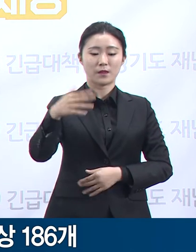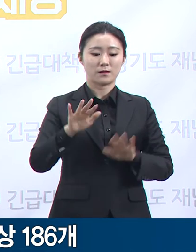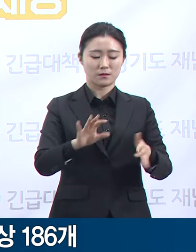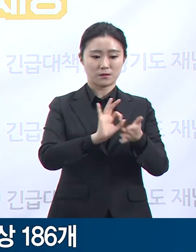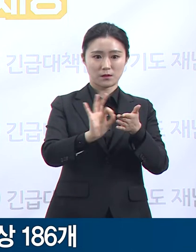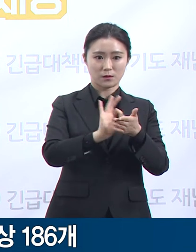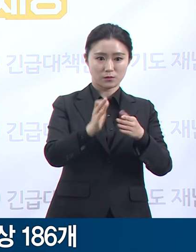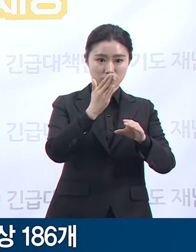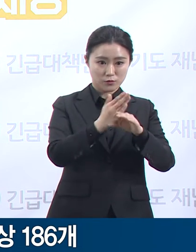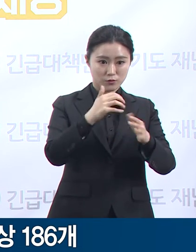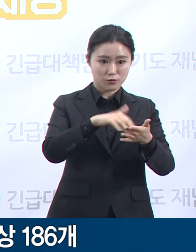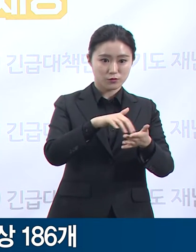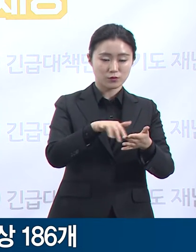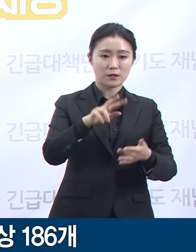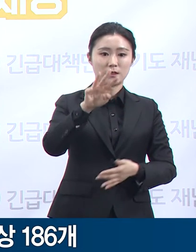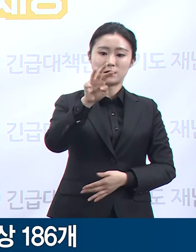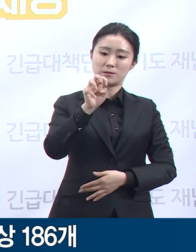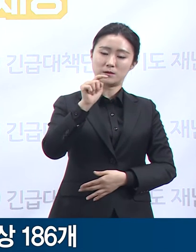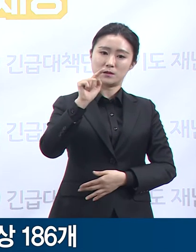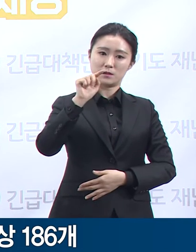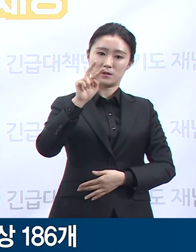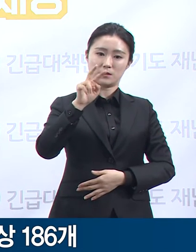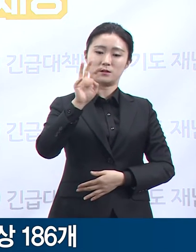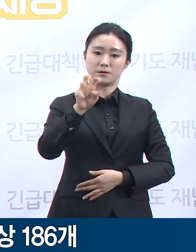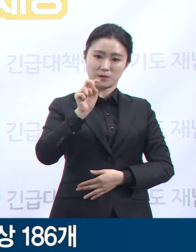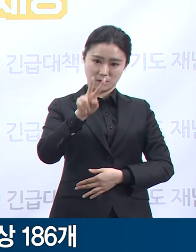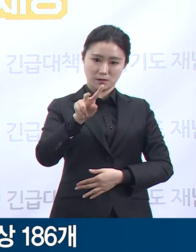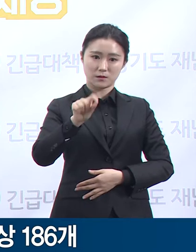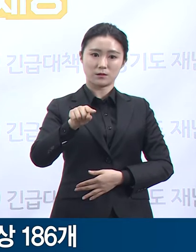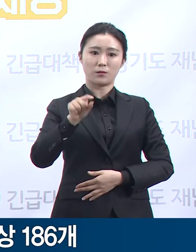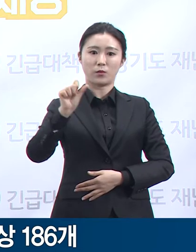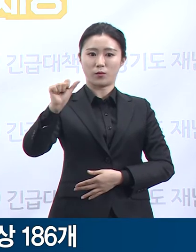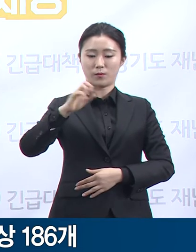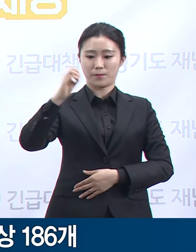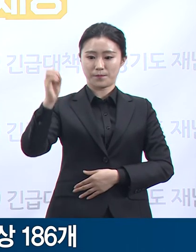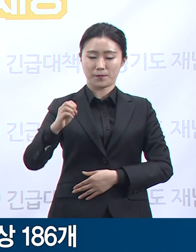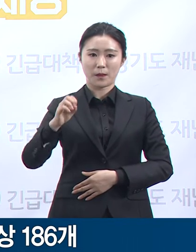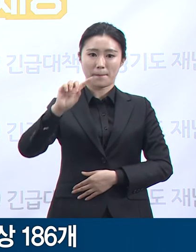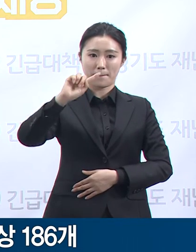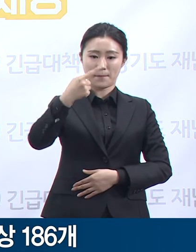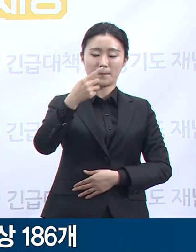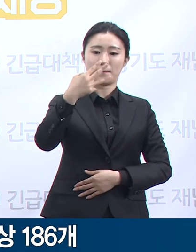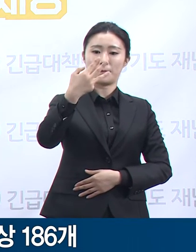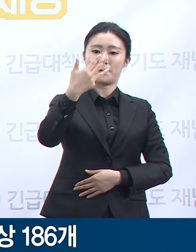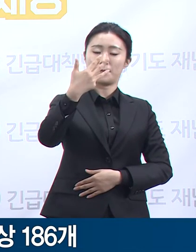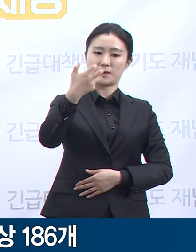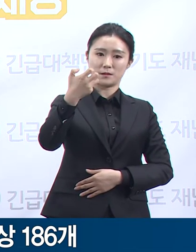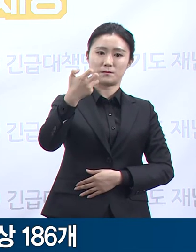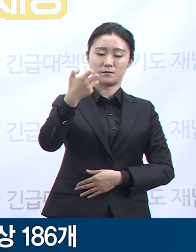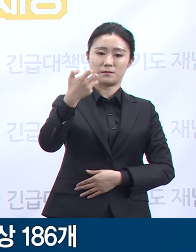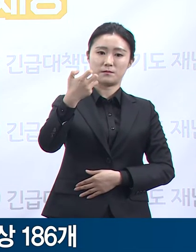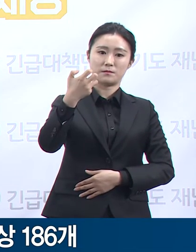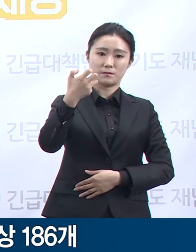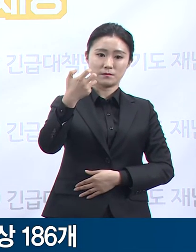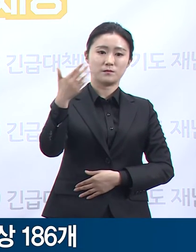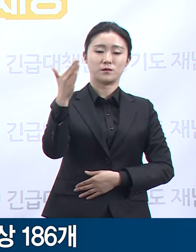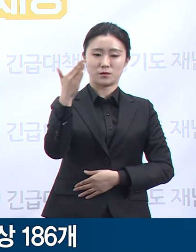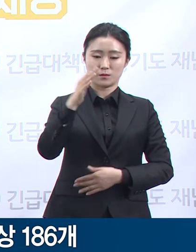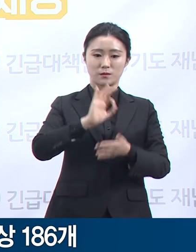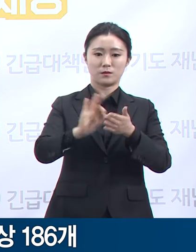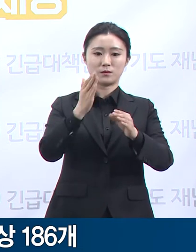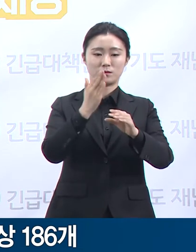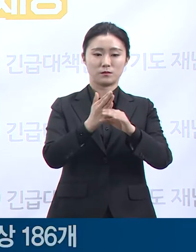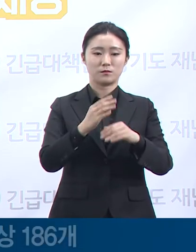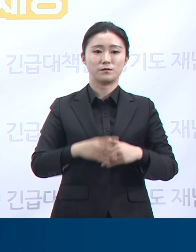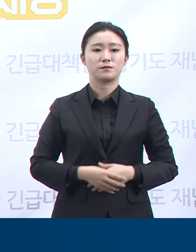병상은 35.2%인 186병상입니다. 신규 확진자 현황에 대해 말씀드리겠습니다.